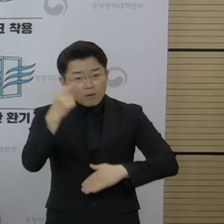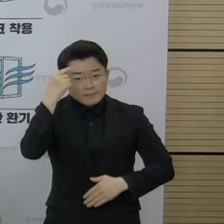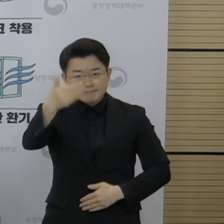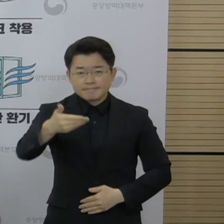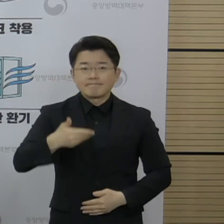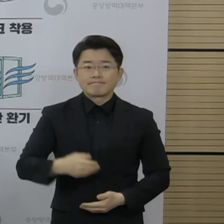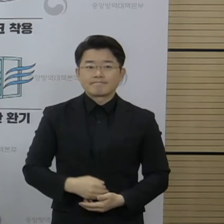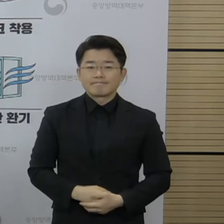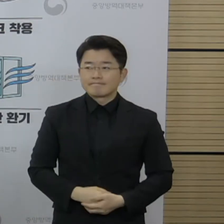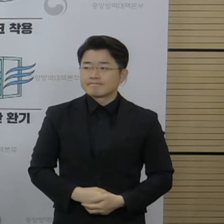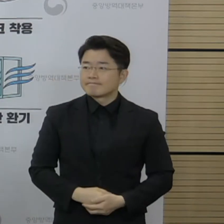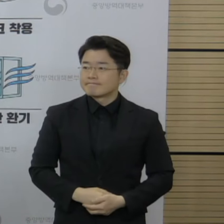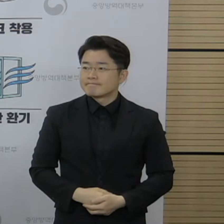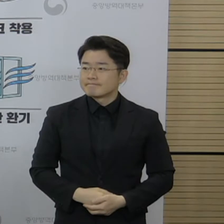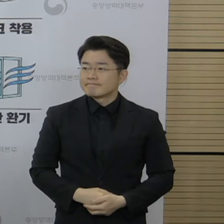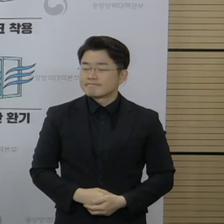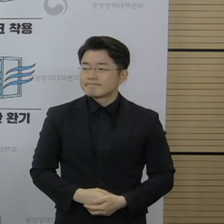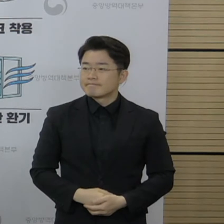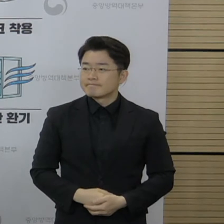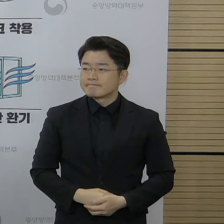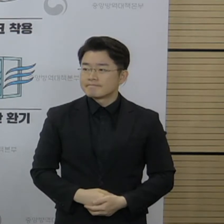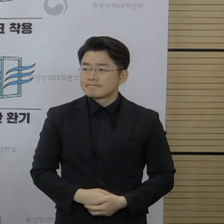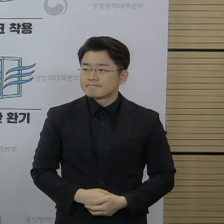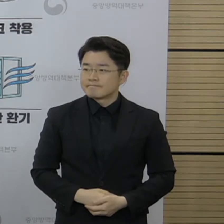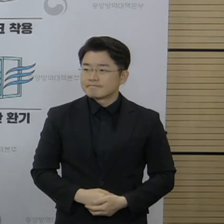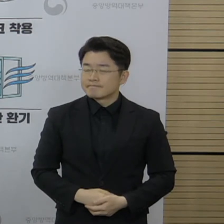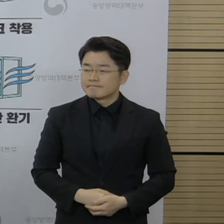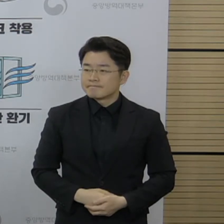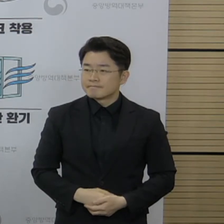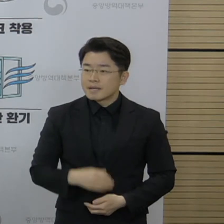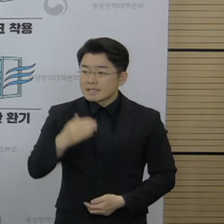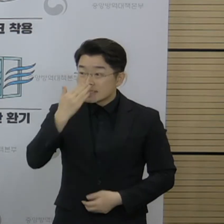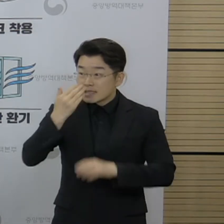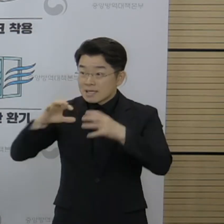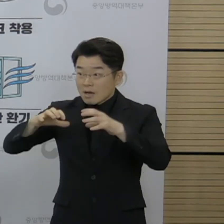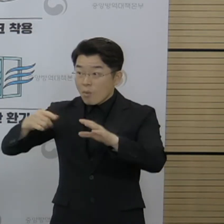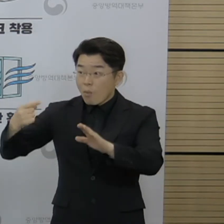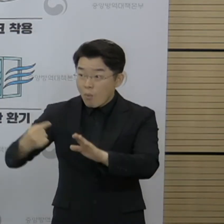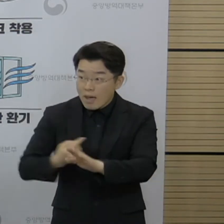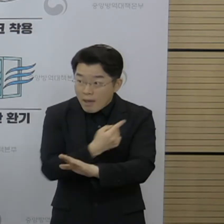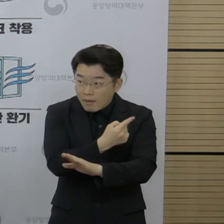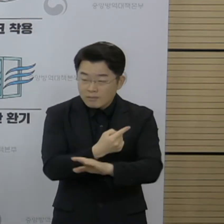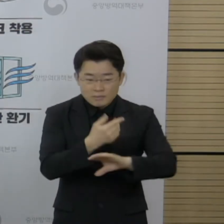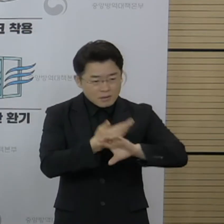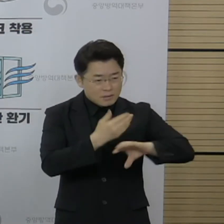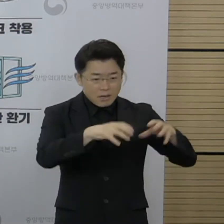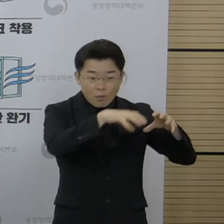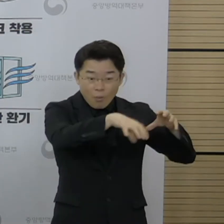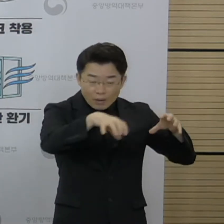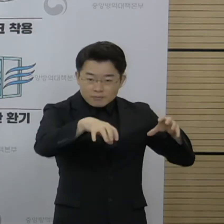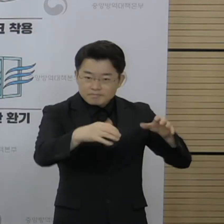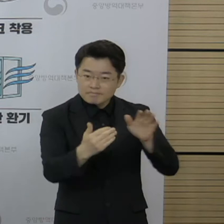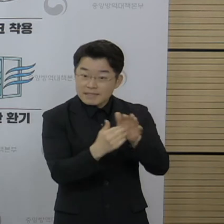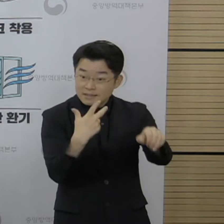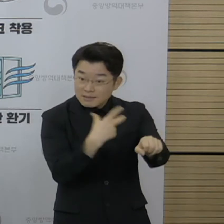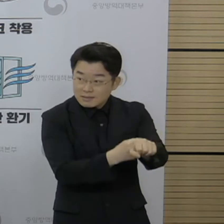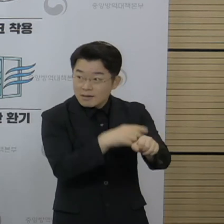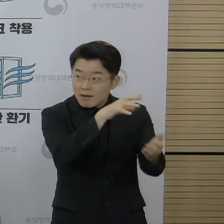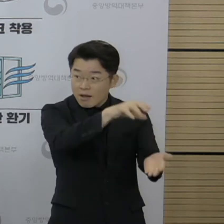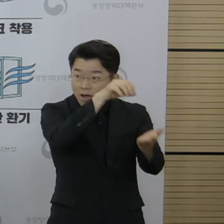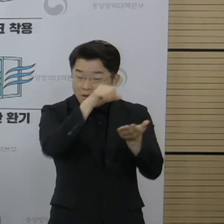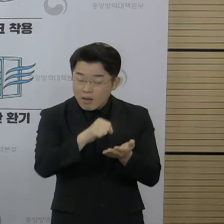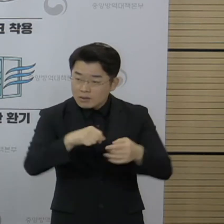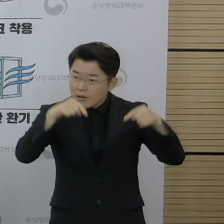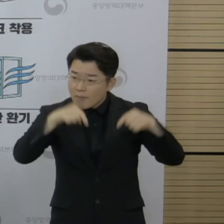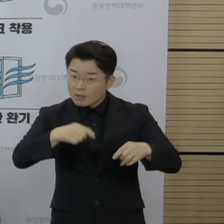보내주셨습니다. 또한 이스라엘 외에 다른 나라와도 스와프가 논의가 진행 중인 곳이 있는지 또